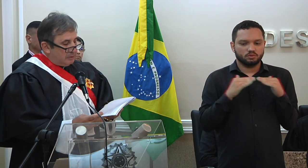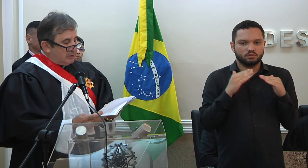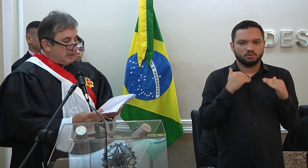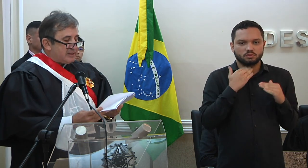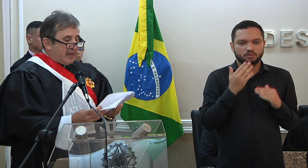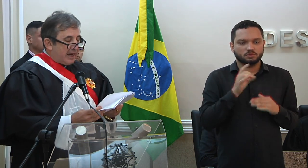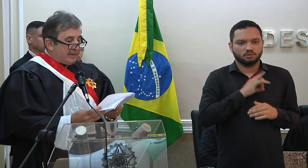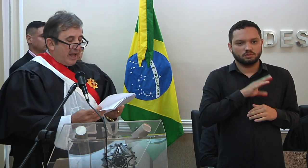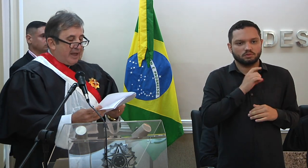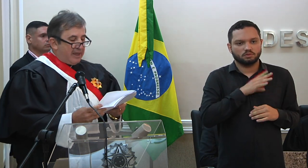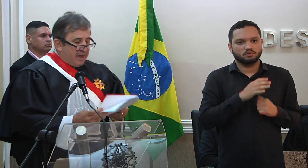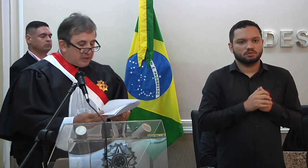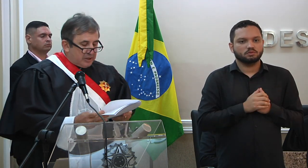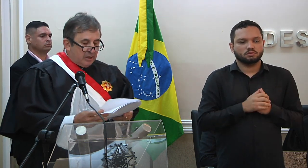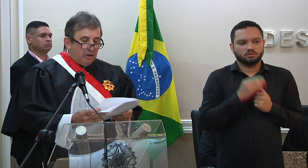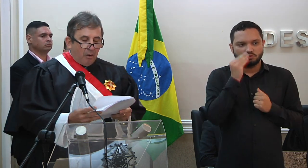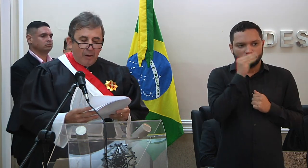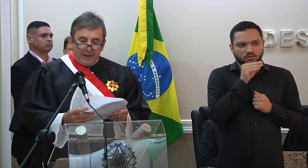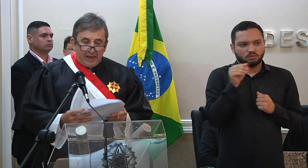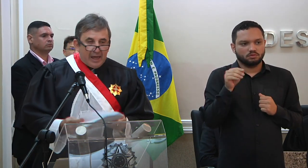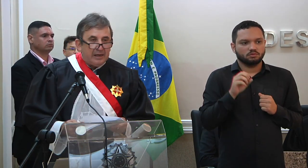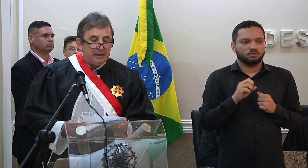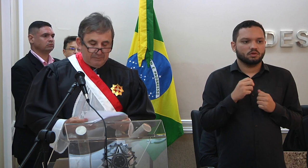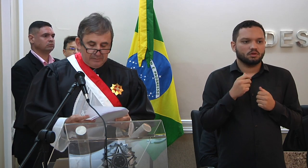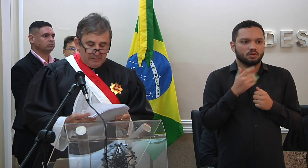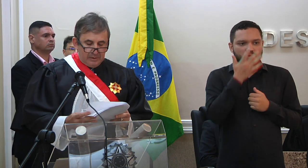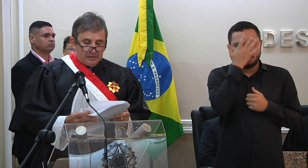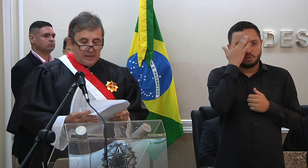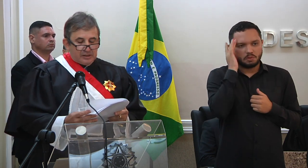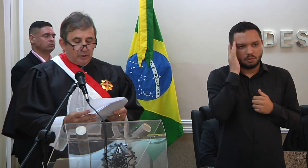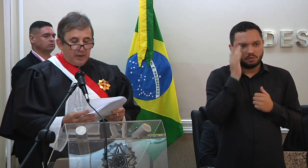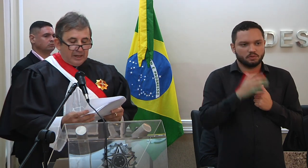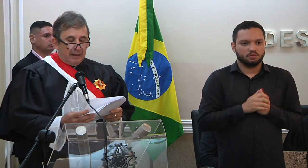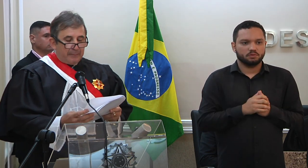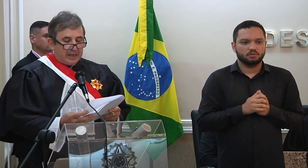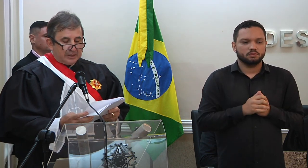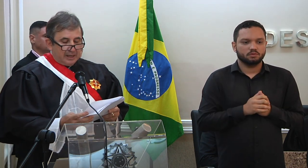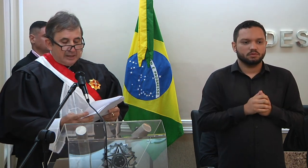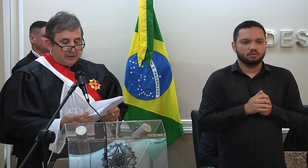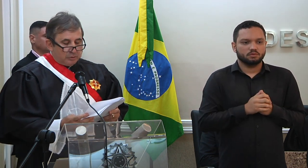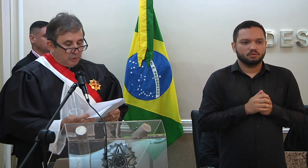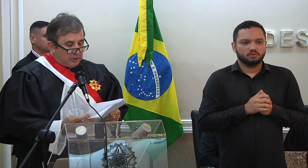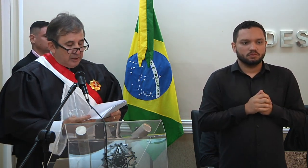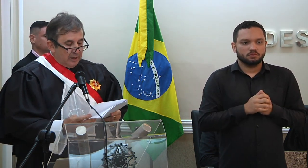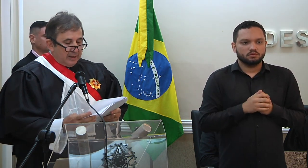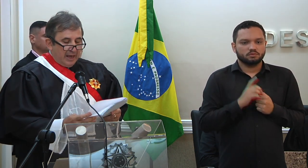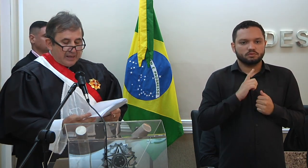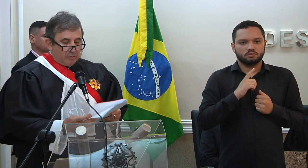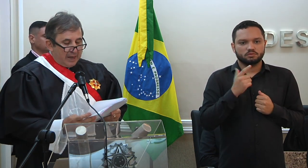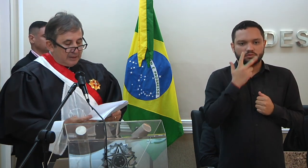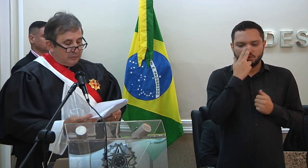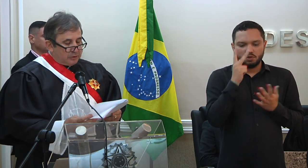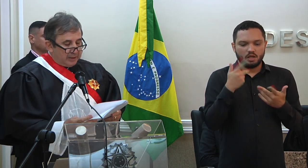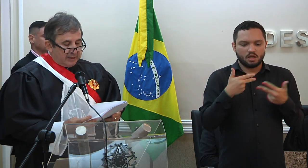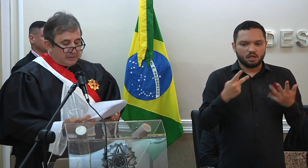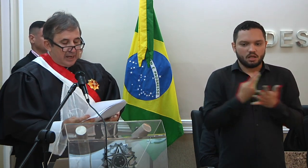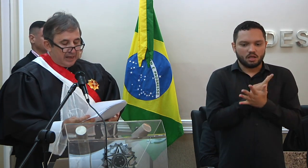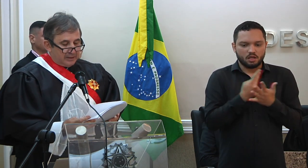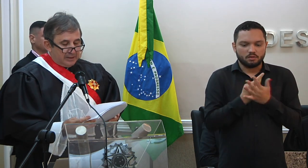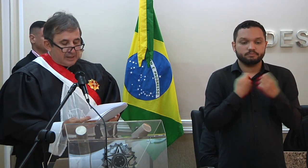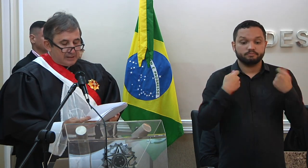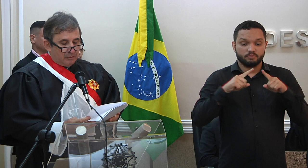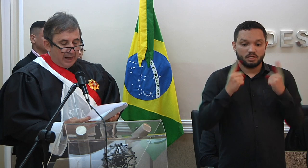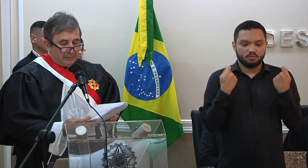receio de desagradar a este ou aquele, sancionando a prática da ilicitude e resguardando os